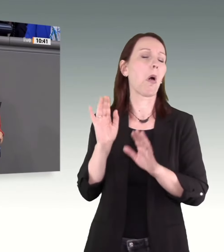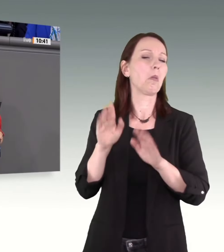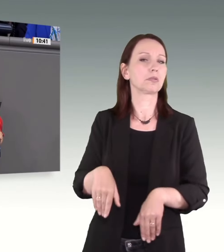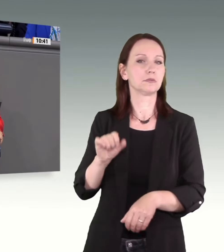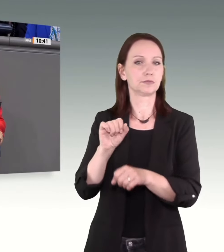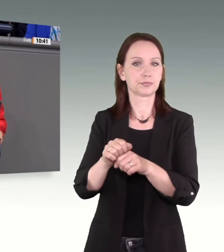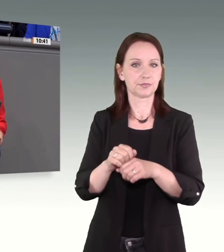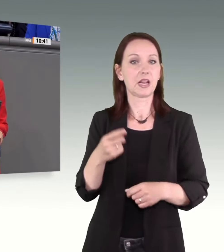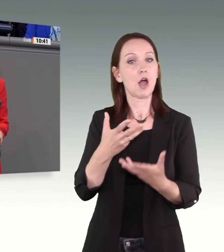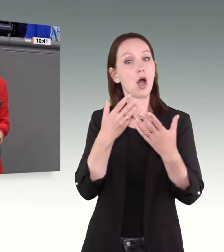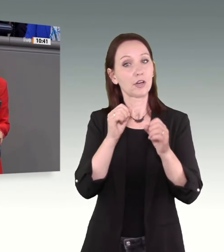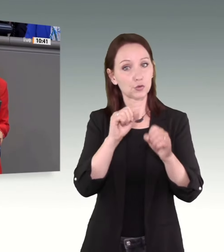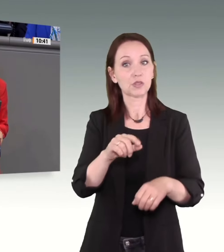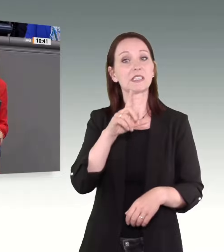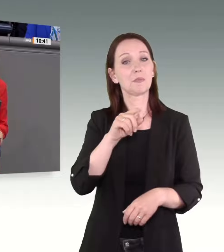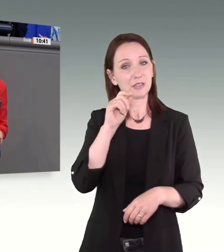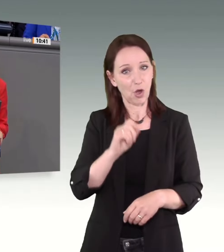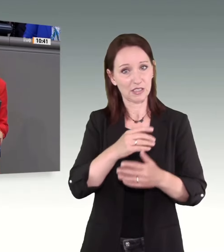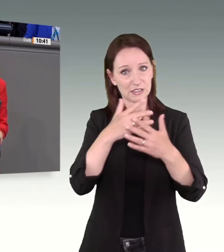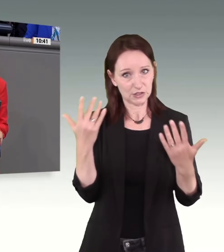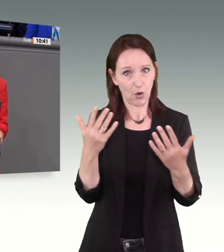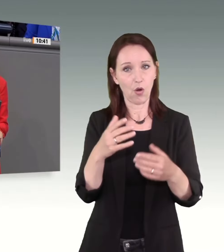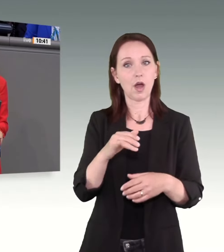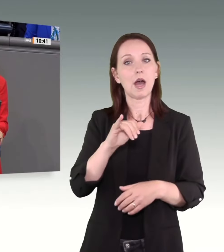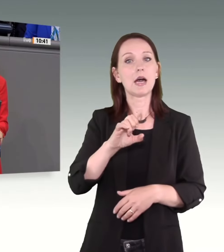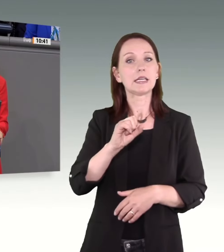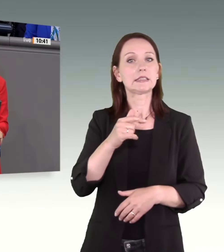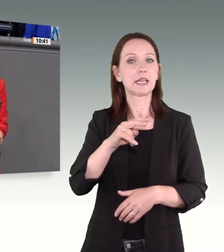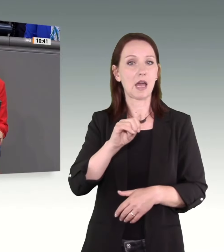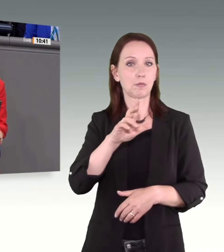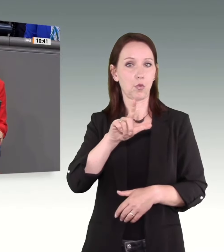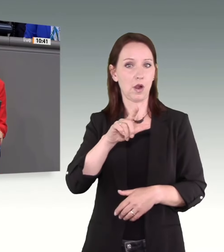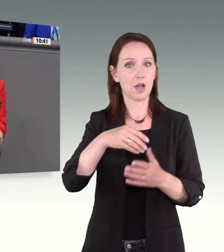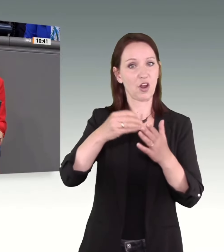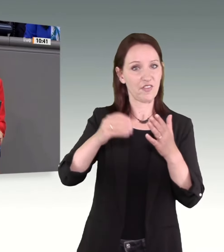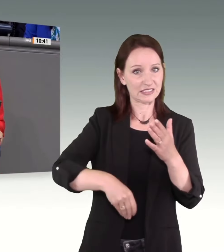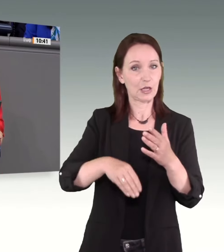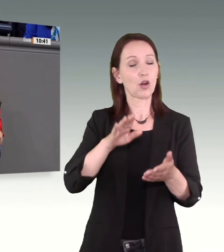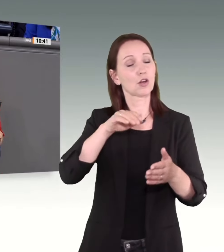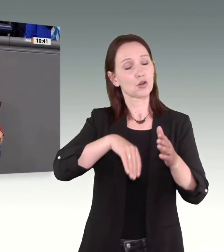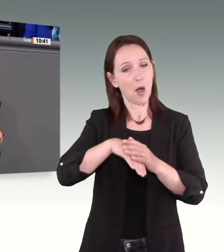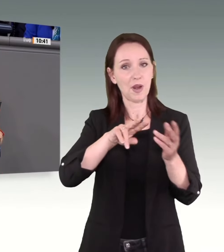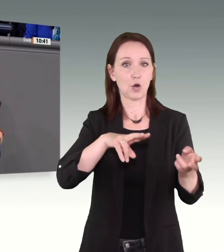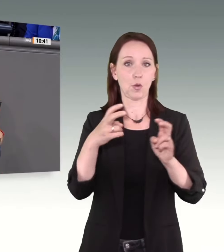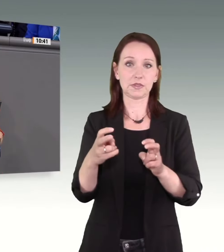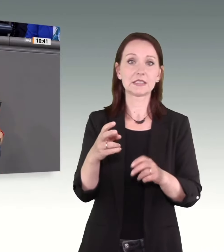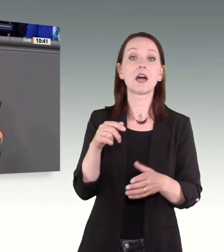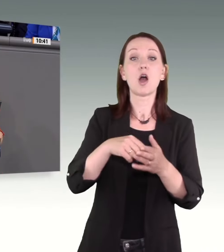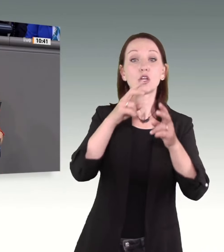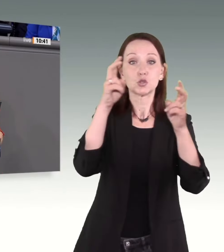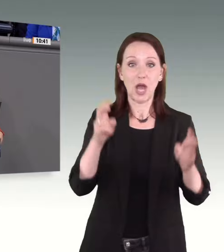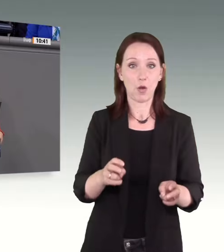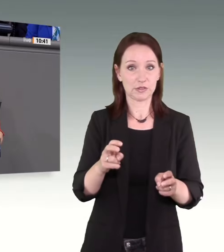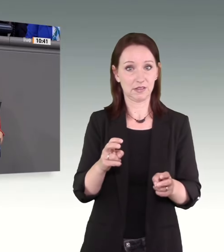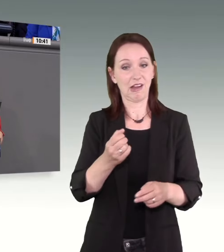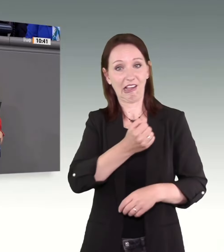Istanbul-Konvention. Gewalttätige Vorfälle zu Hause in den eigenen vier Wänden trifft neben den direkten Opfern ebenso die Kinder. Kinder,